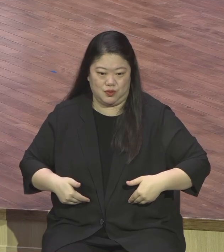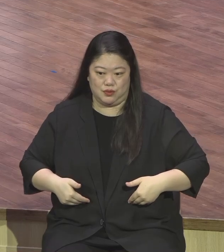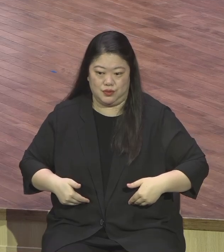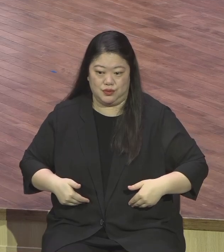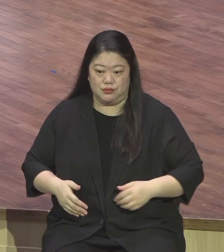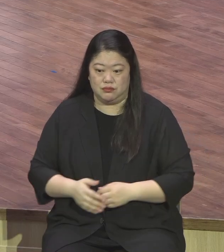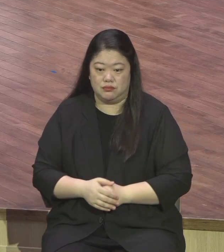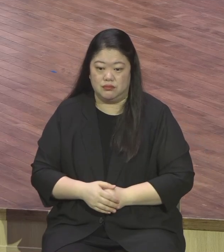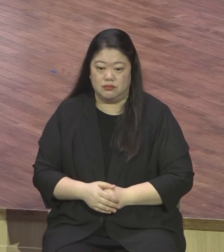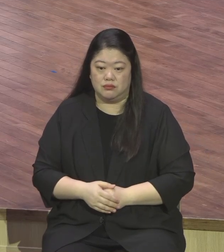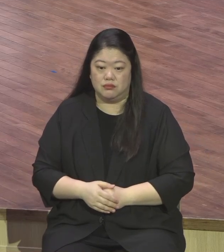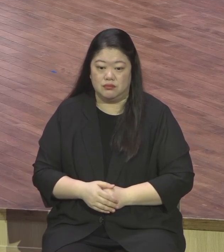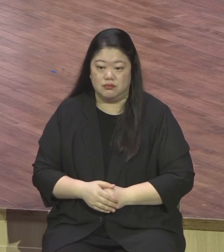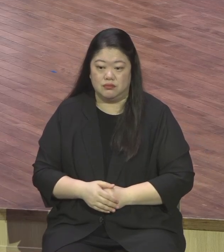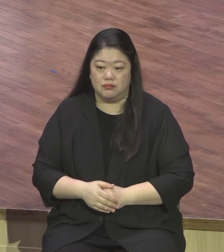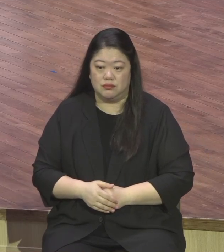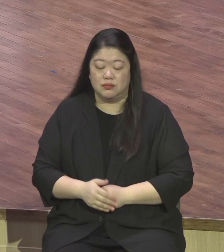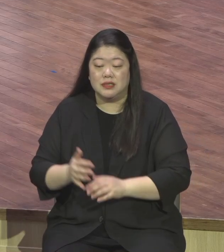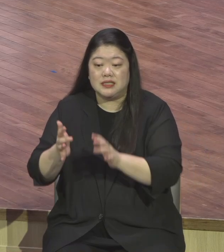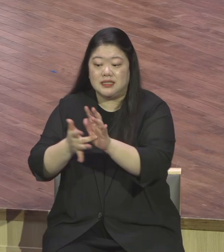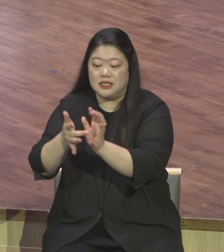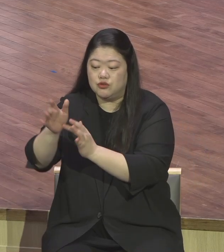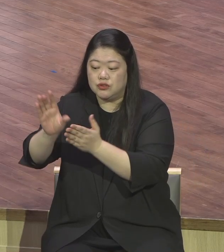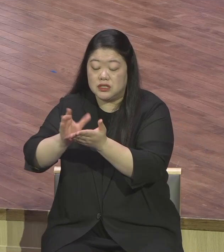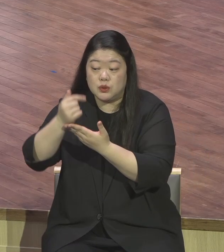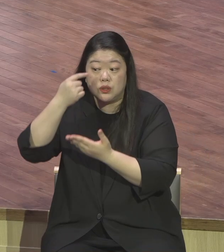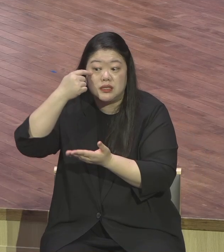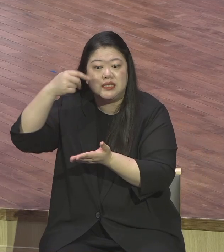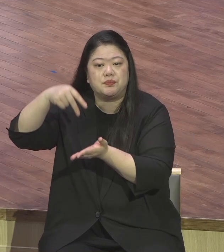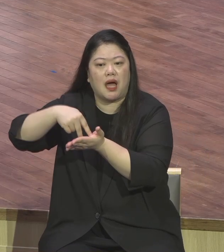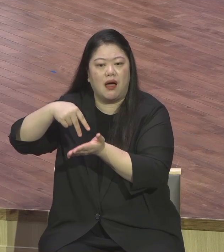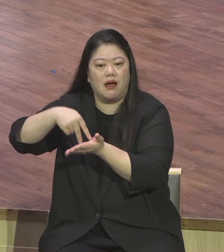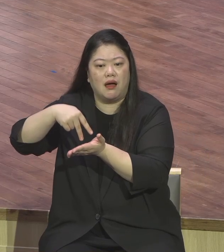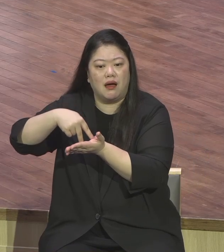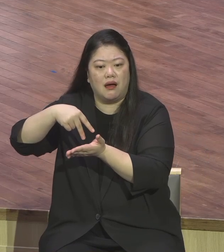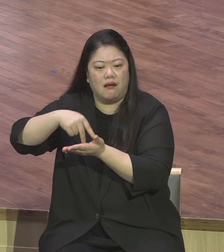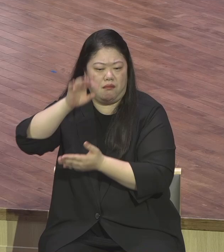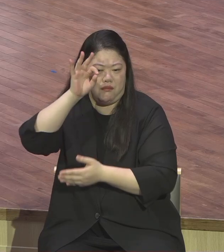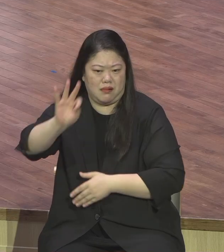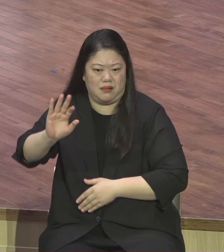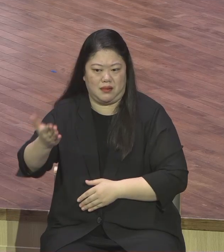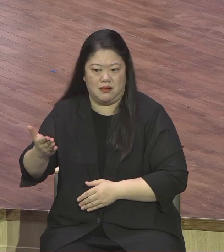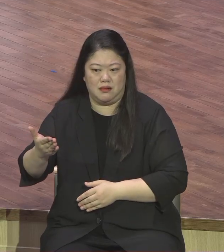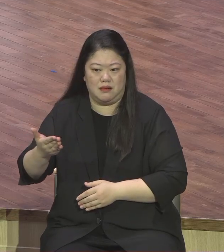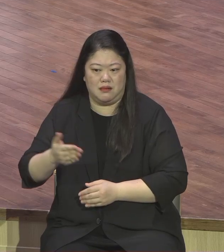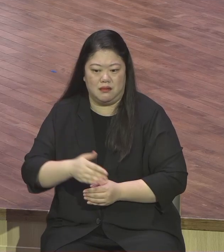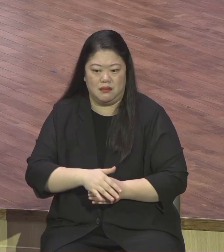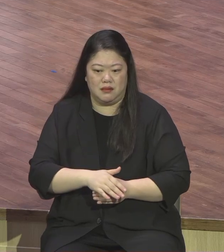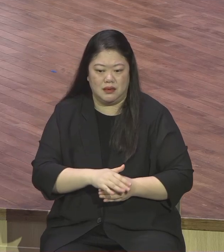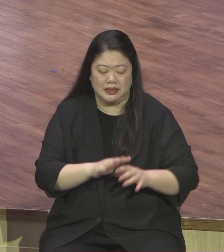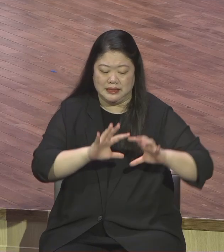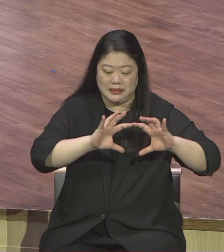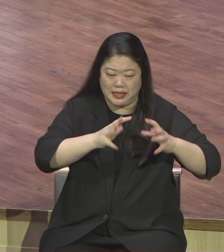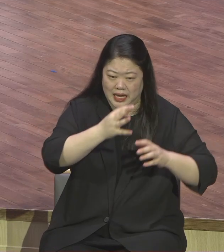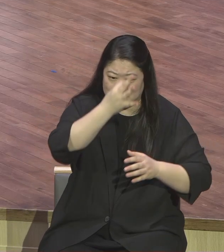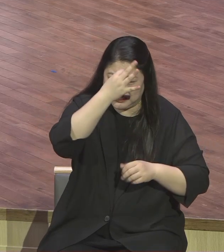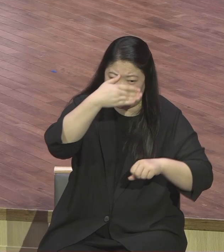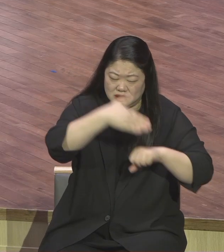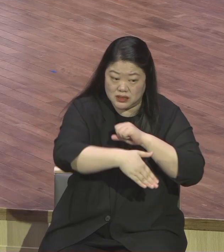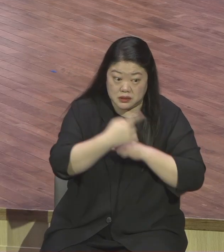모든 것을 바라봐야 돼 그리스도 눈으로 바라봐야 돼 그리스도 눈으로 바라보면 알아요 사단의